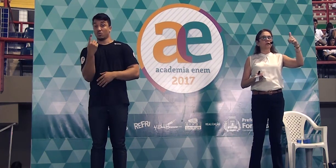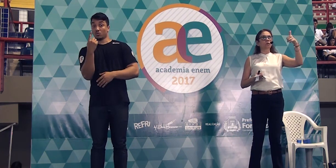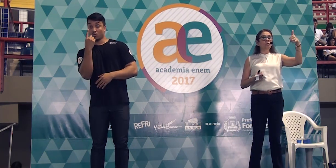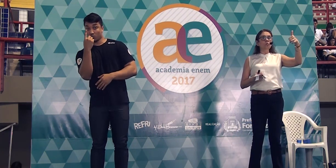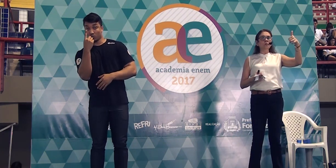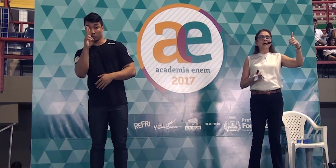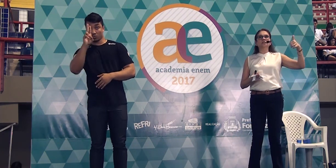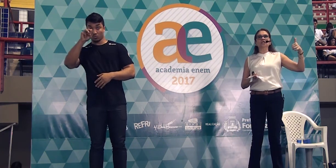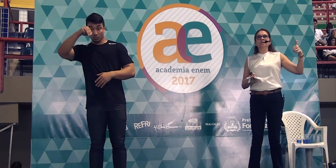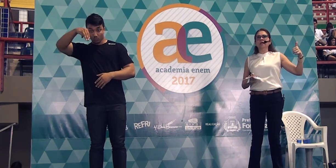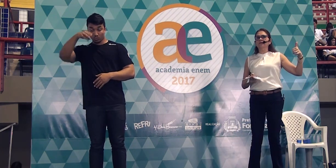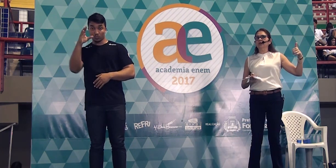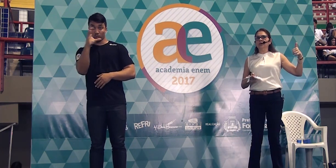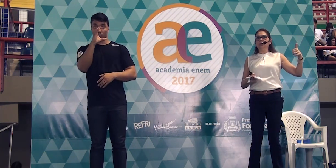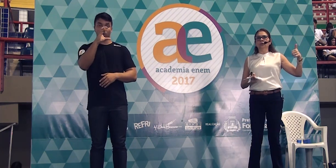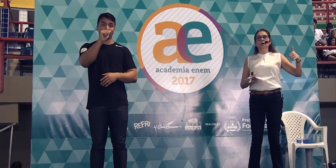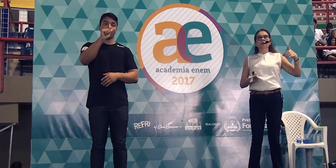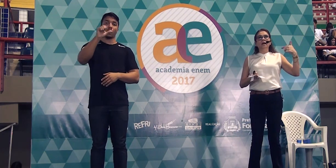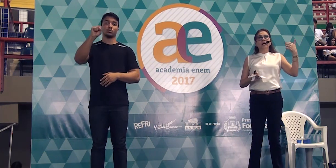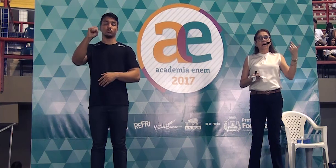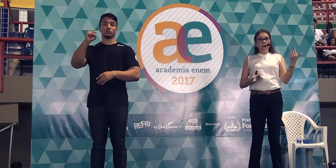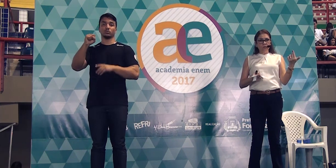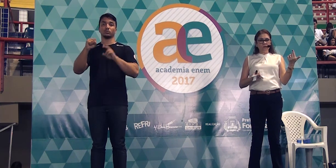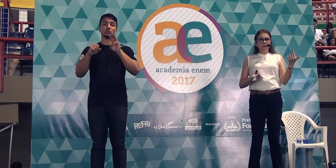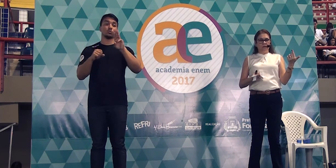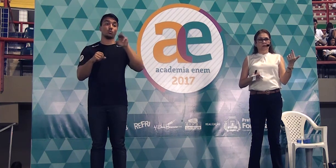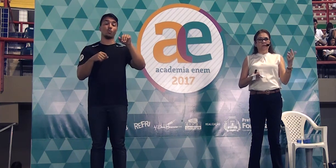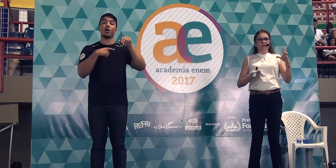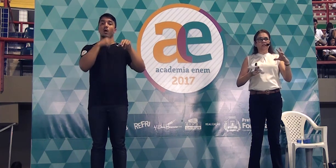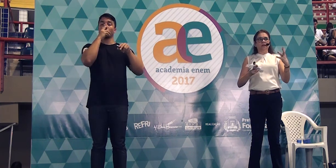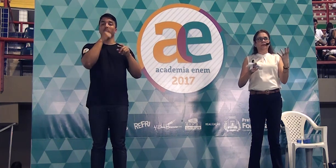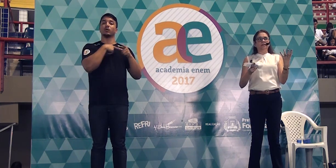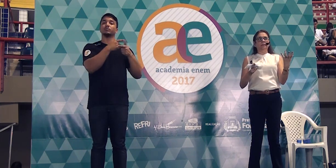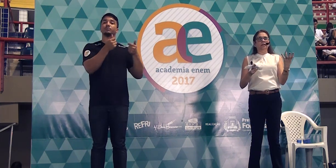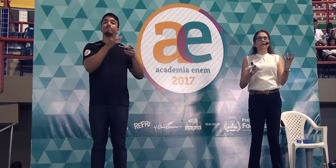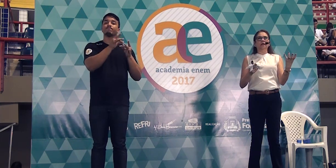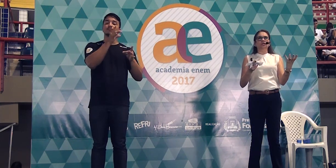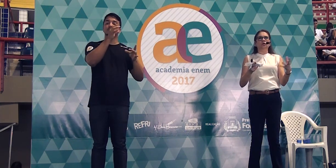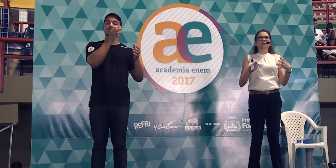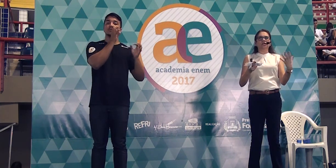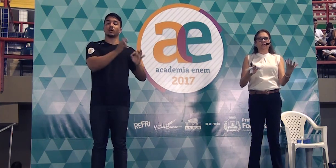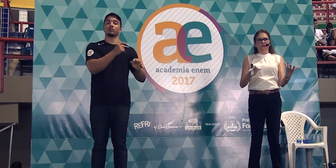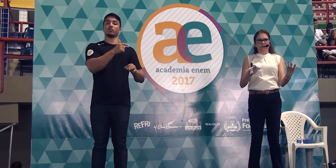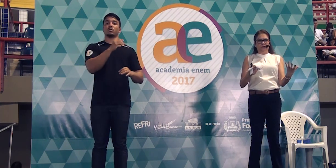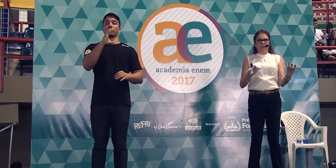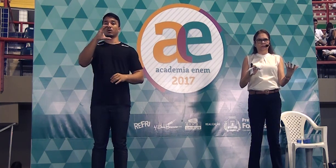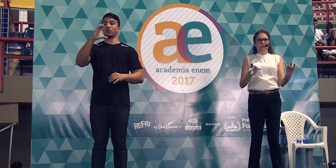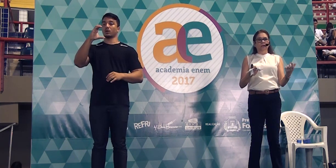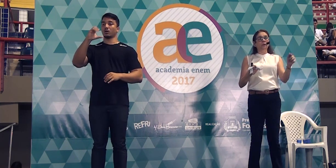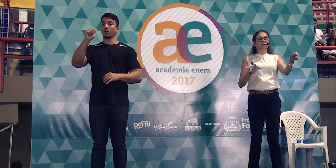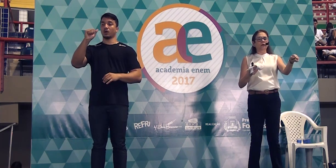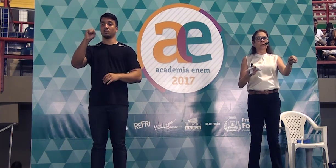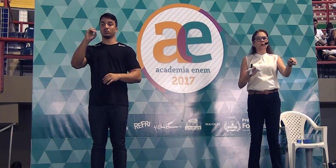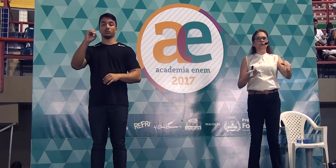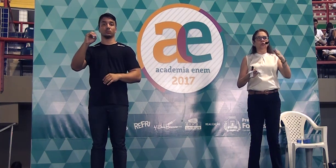Observe, um artigo indefinido. Caos, você está percebendo aí que eu estou adjetivando e botei o ponto,